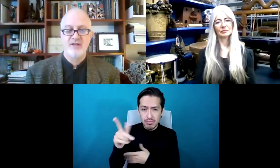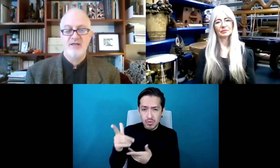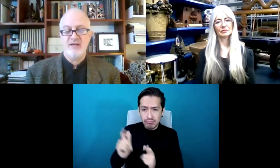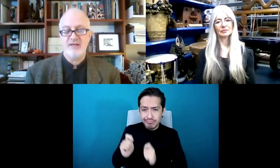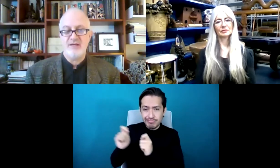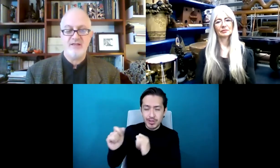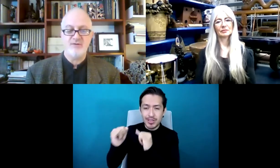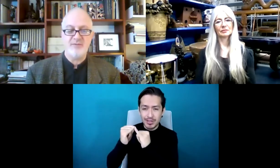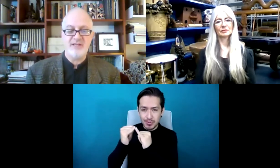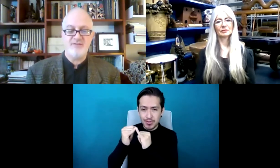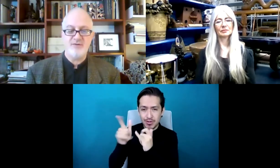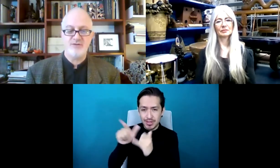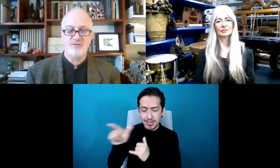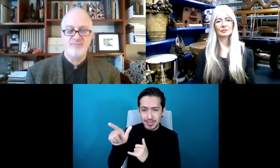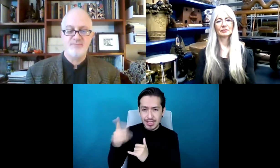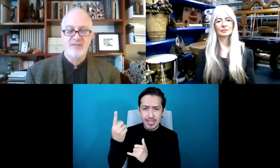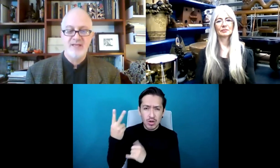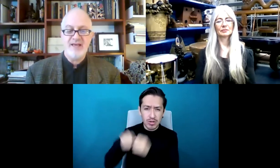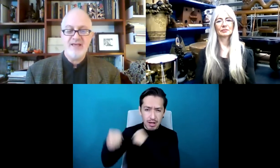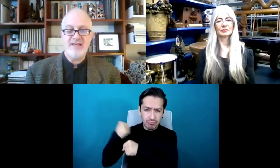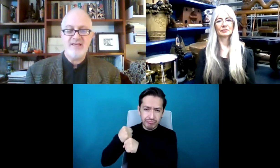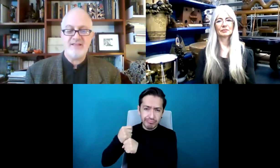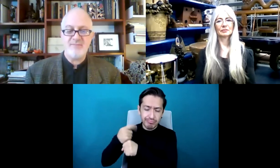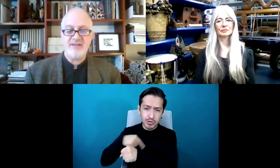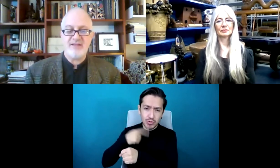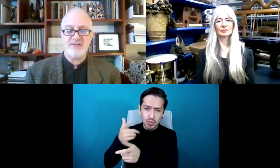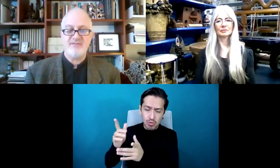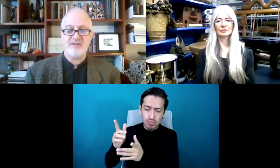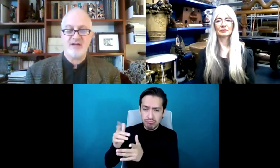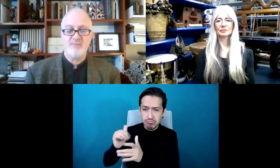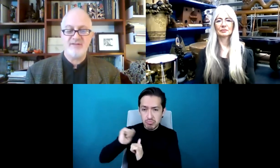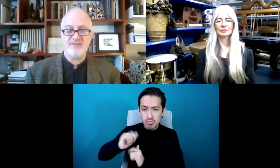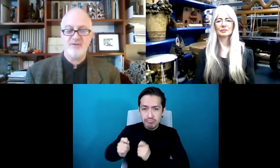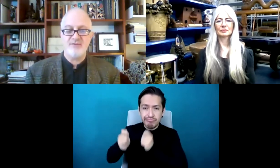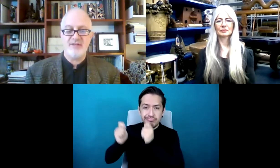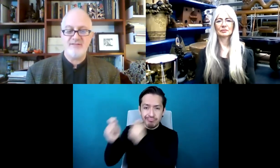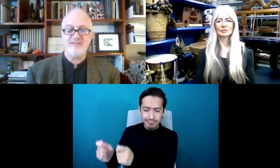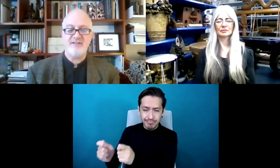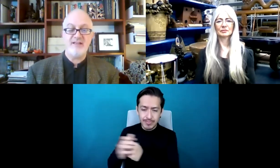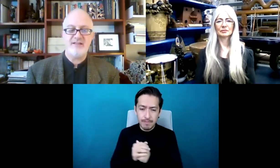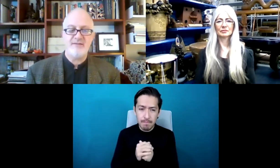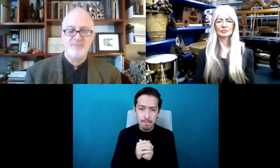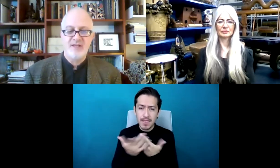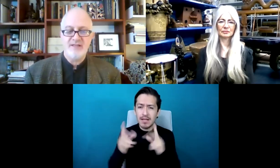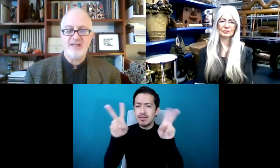del 2018. Y el tema de nuestra conversación es el siguiente. Dado